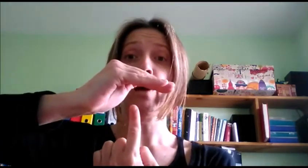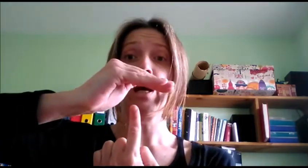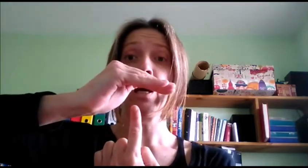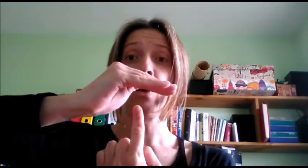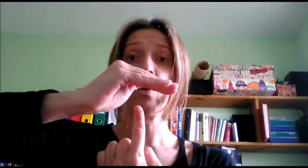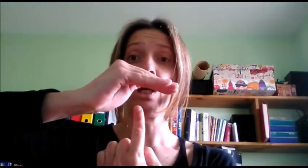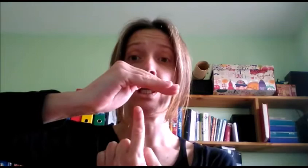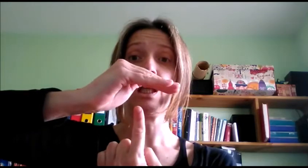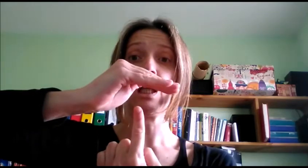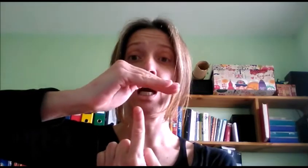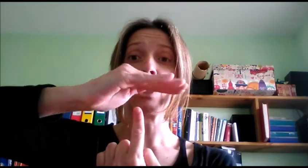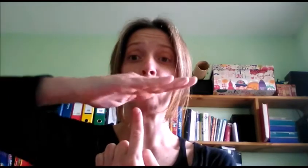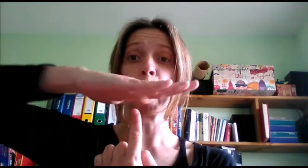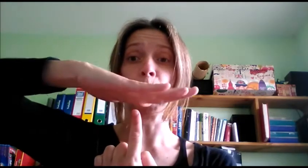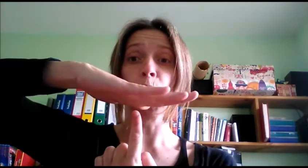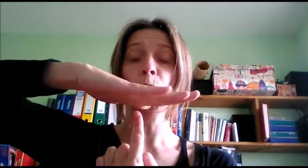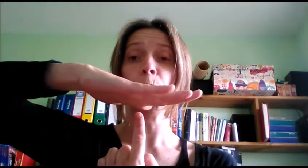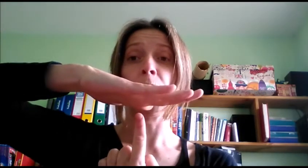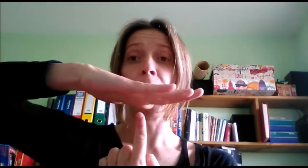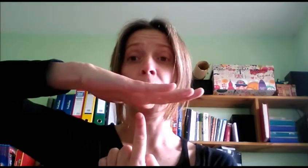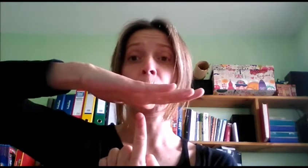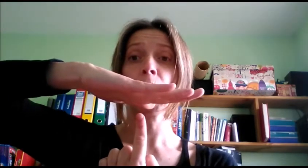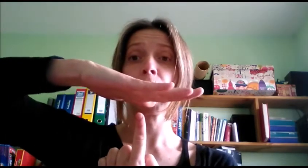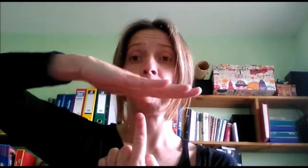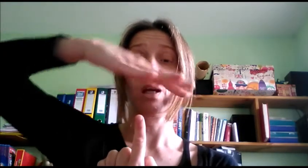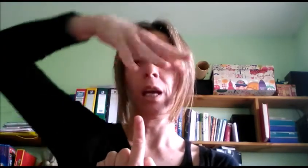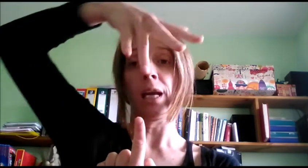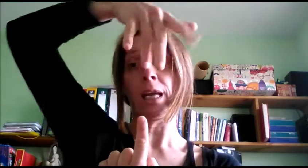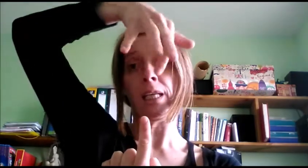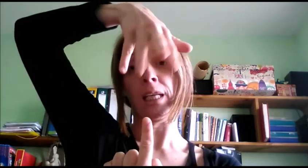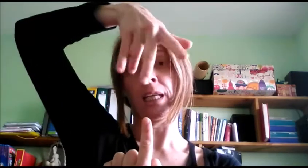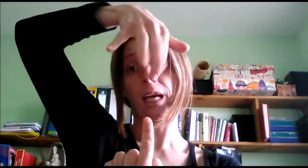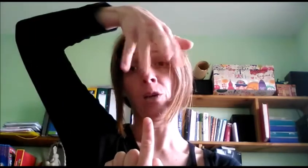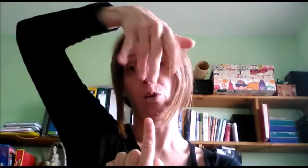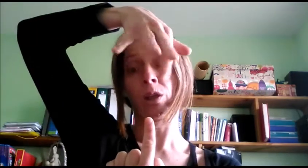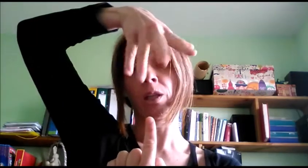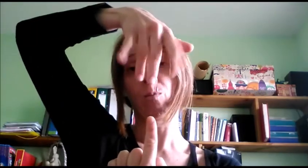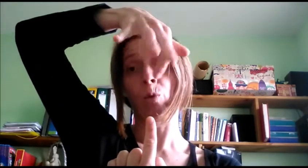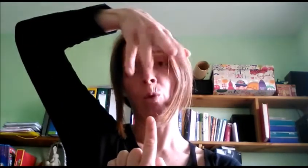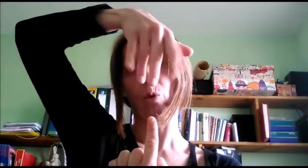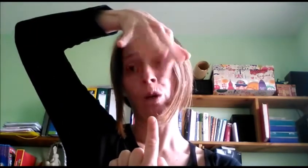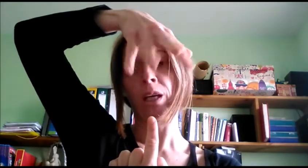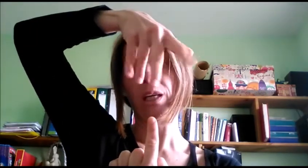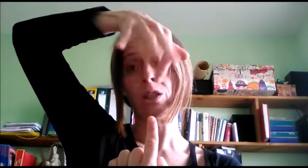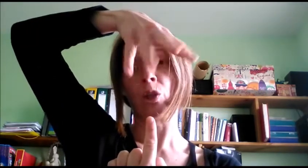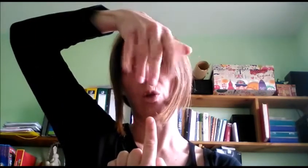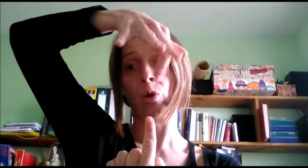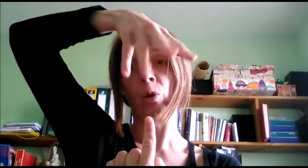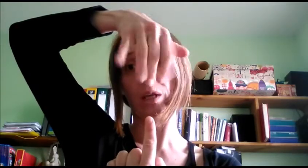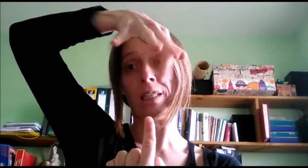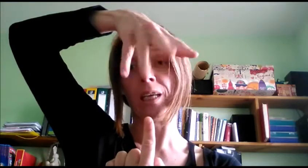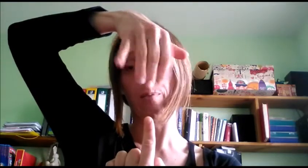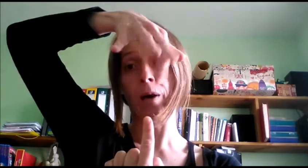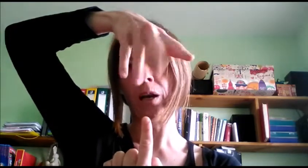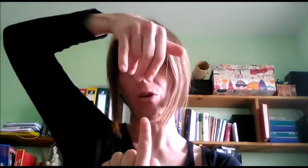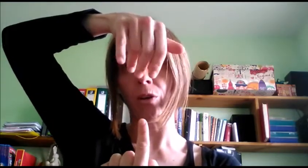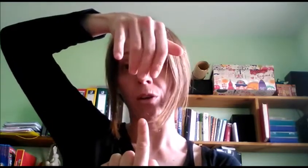paraguitas Ponte un paragón Niña, no te mojes con el chaparrón